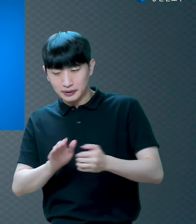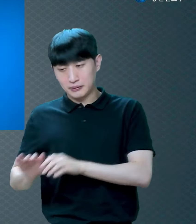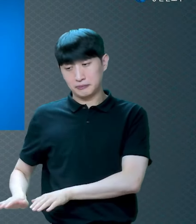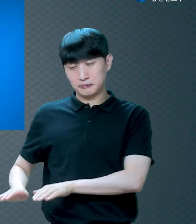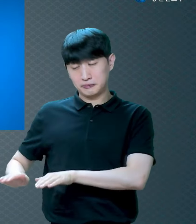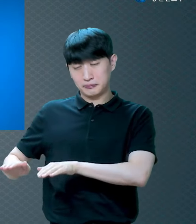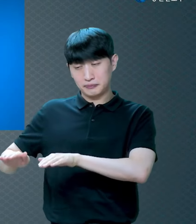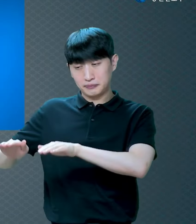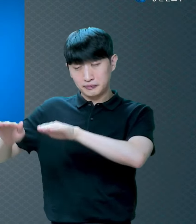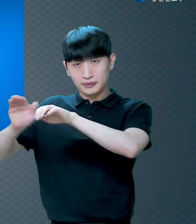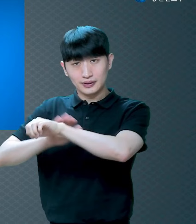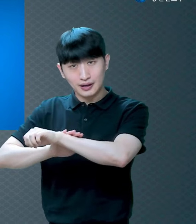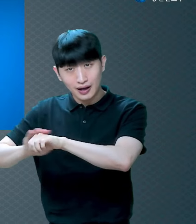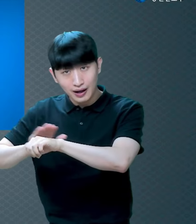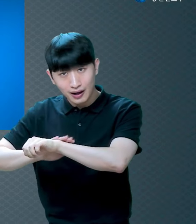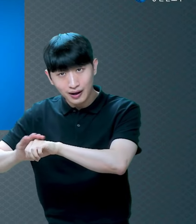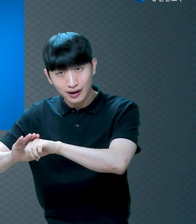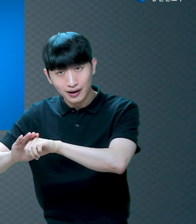거 아니에요